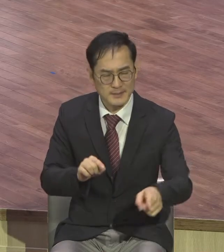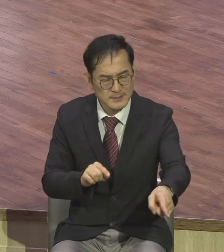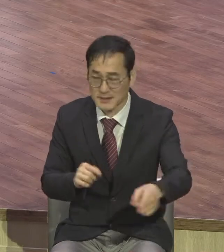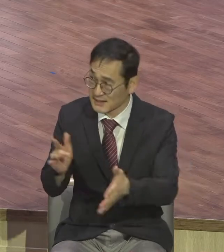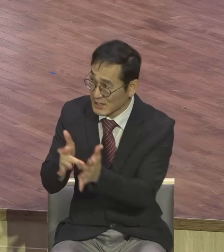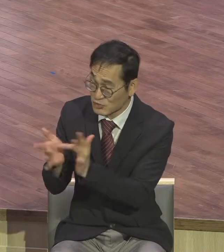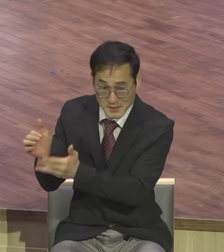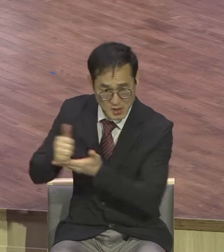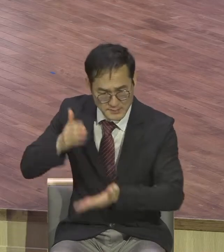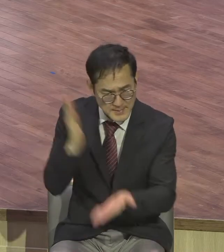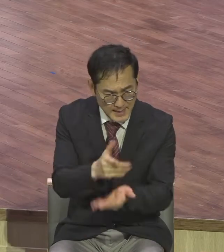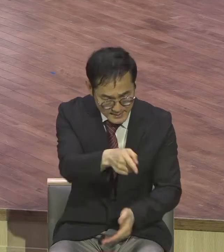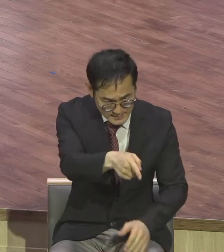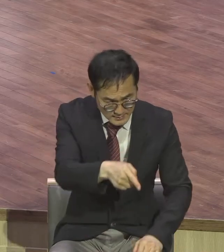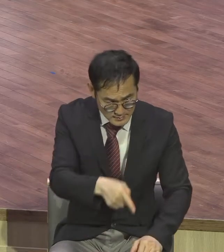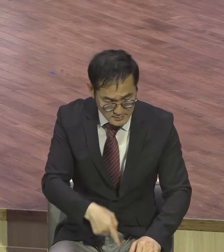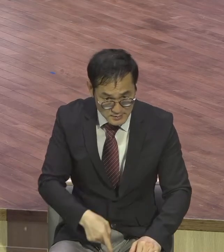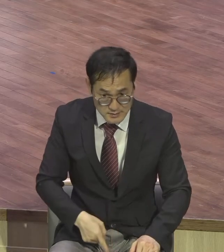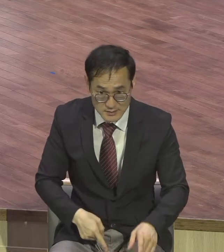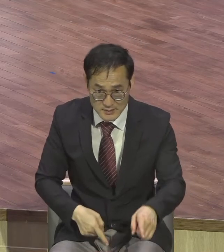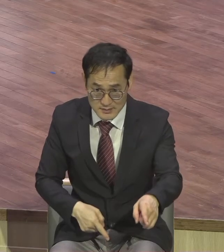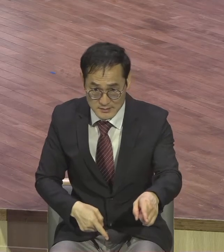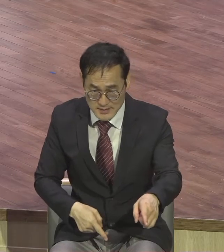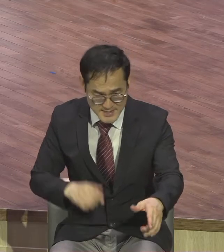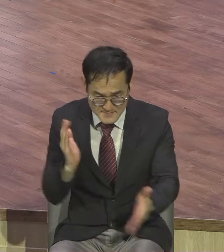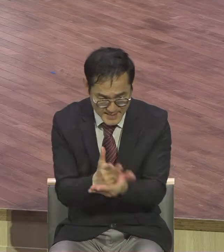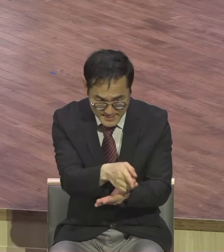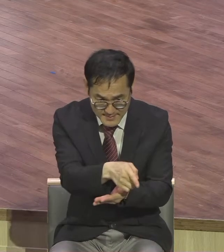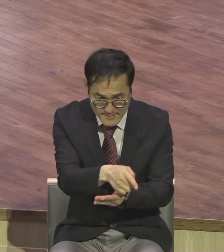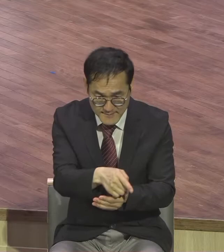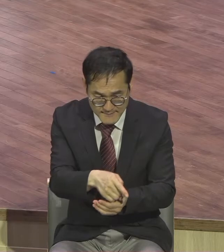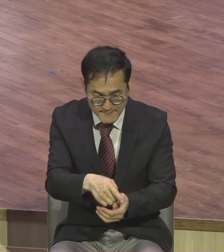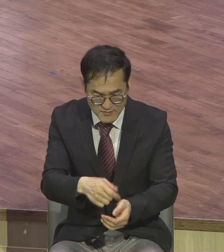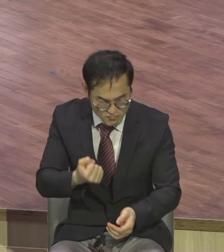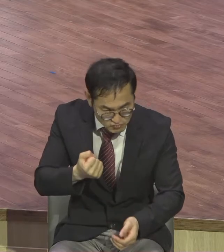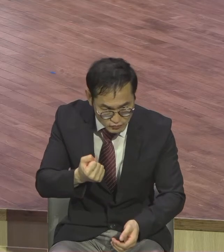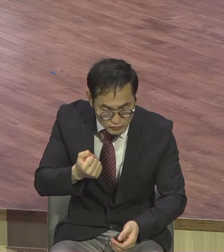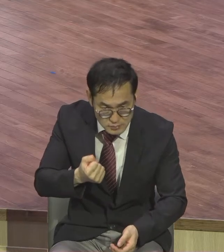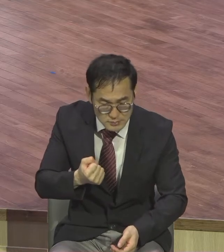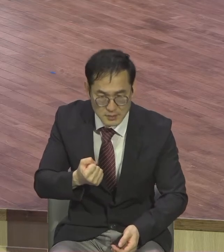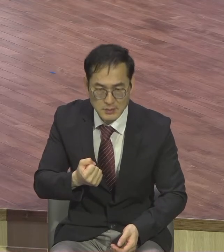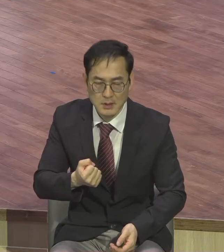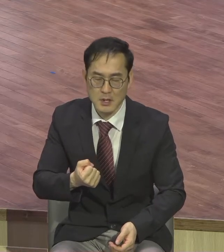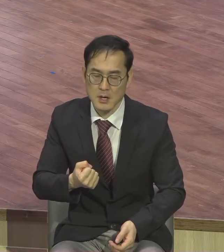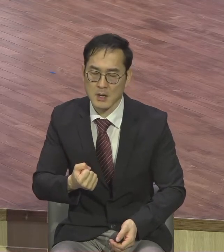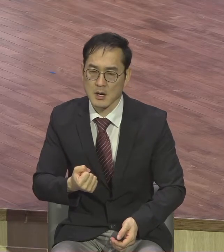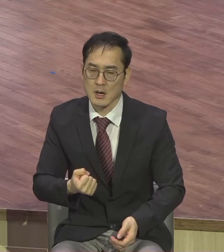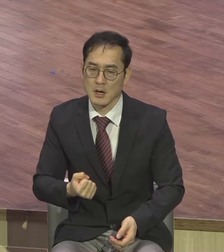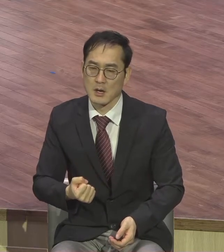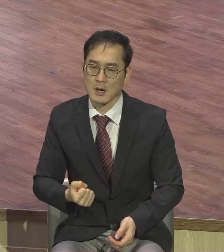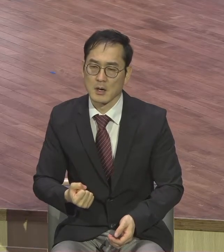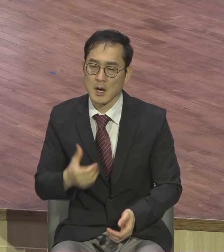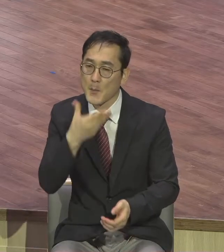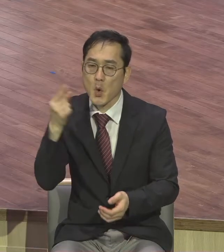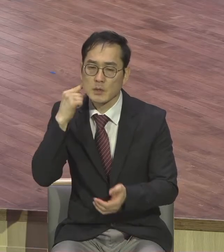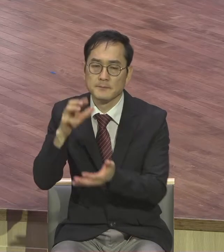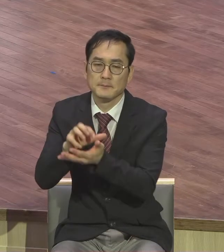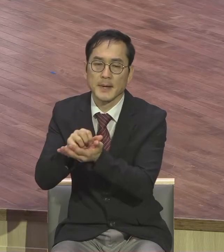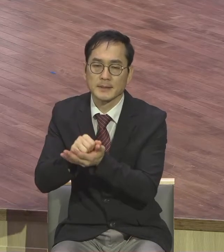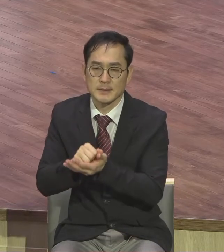메시아를 인정하는 그것을 전부 다 막으려고 앙근힘을 섭니다 죽여야 돼 저거 저거 가짜야